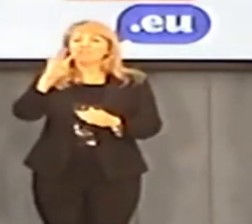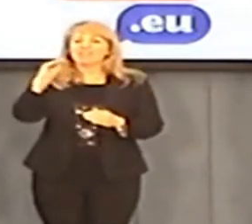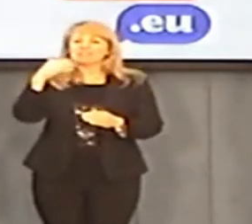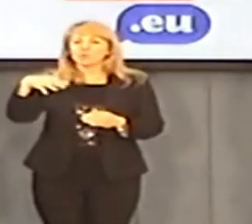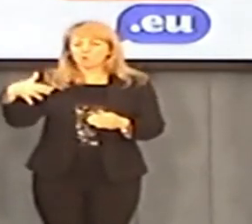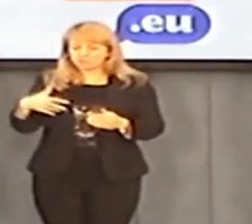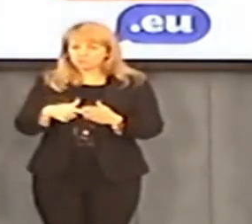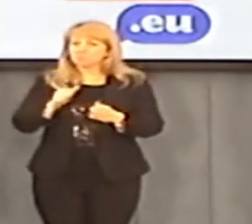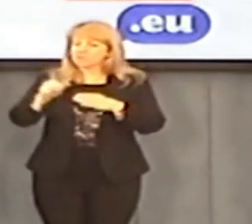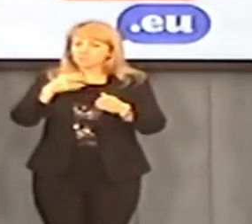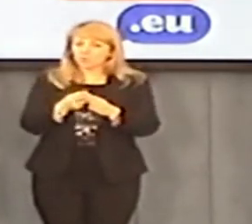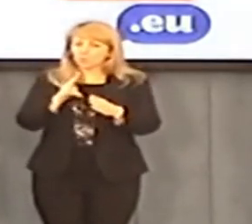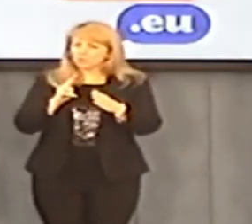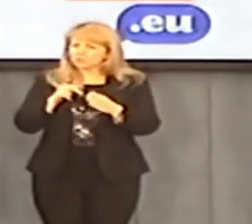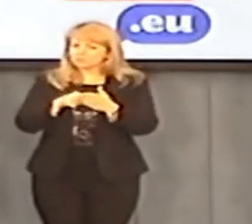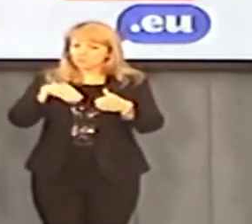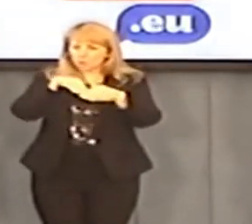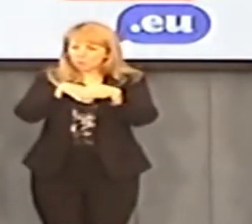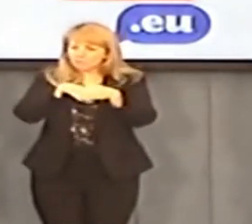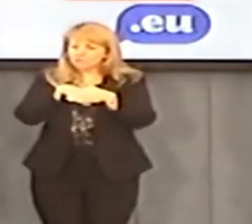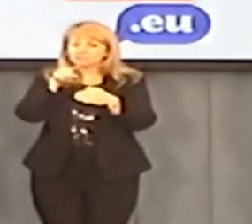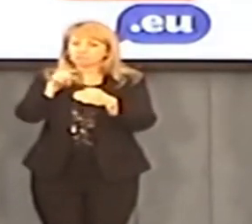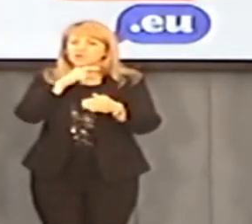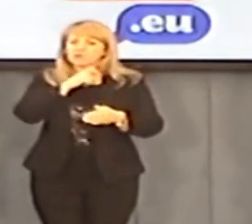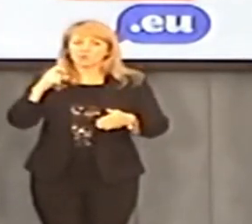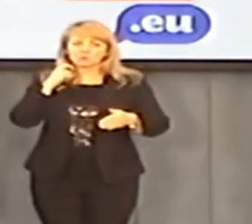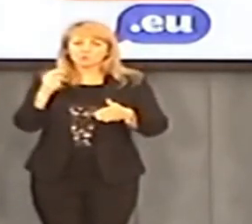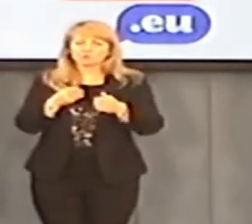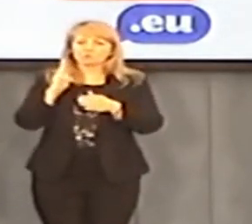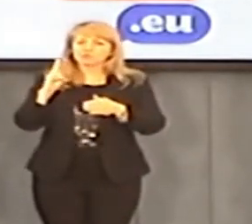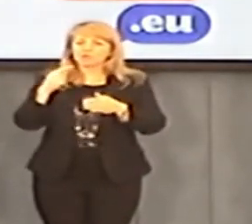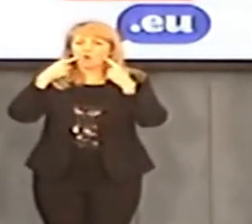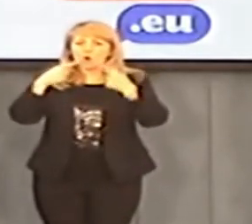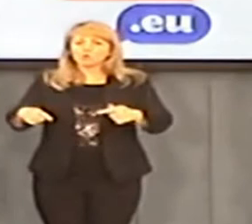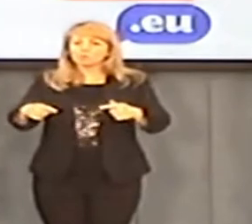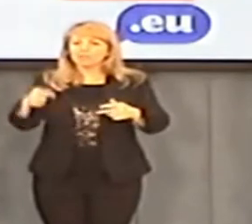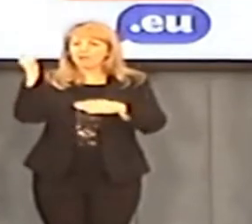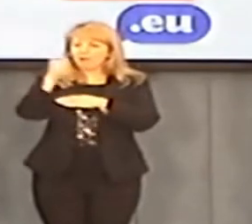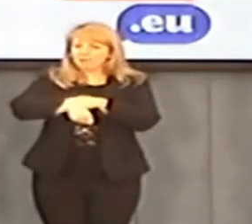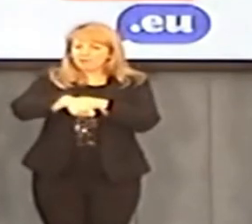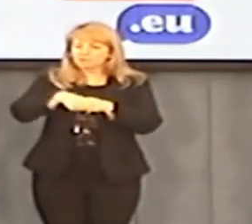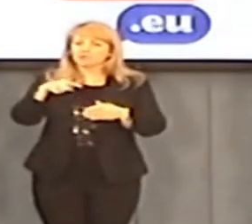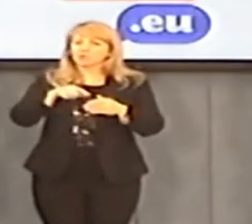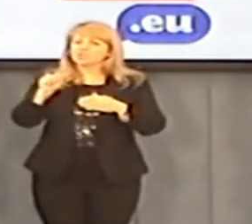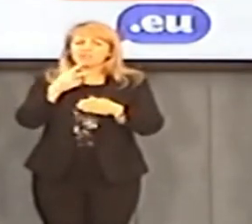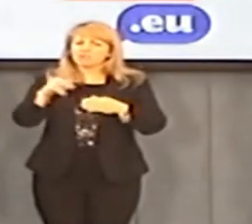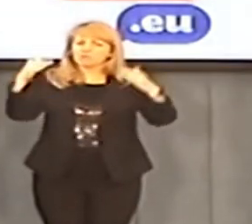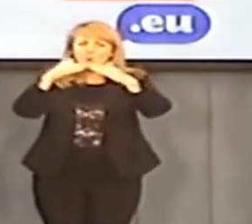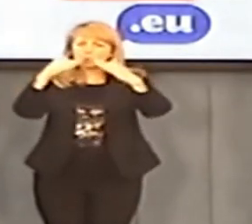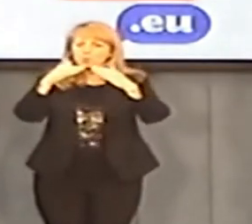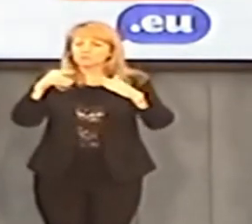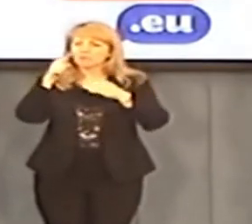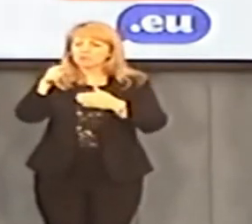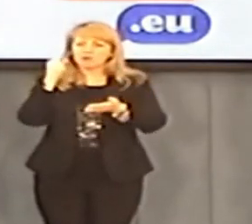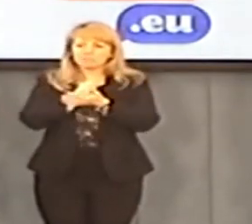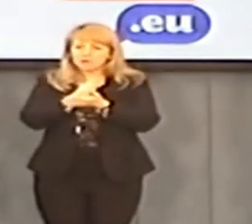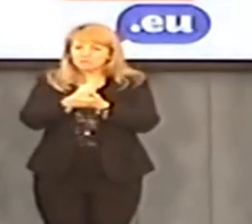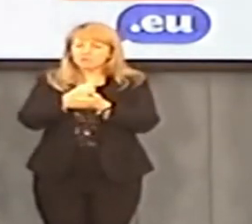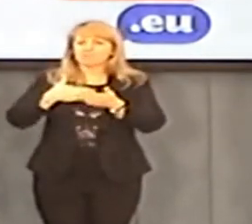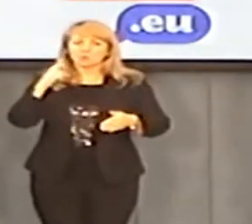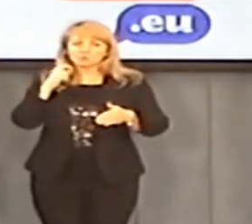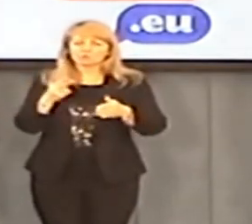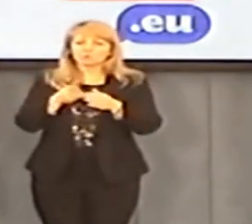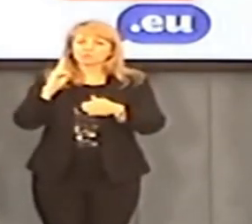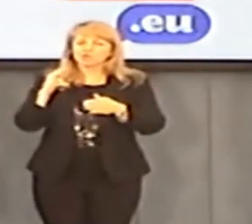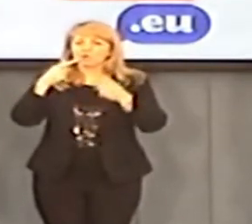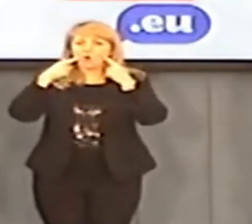arcybiskupa Wesołowskiego z ukrywaniem dostojnika kościelnego przed odpowiedzialnością karną,